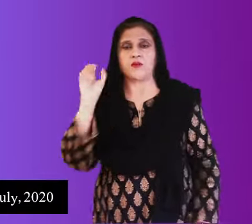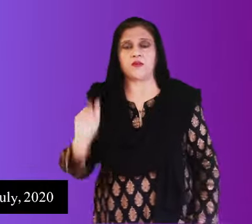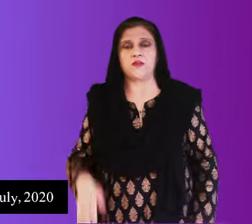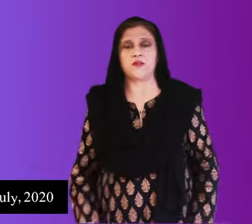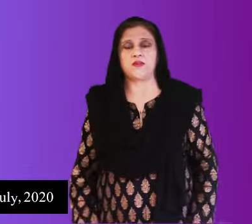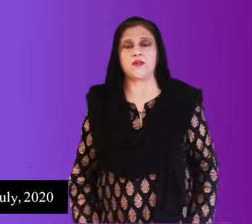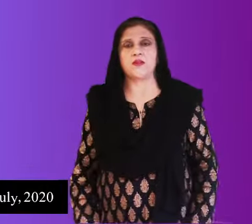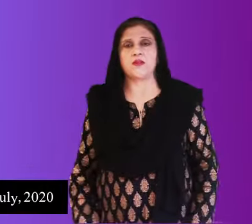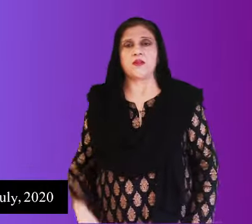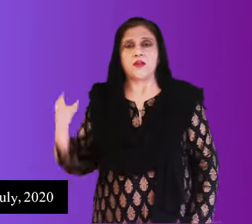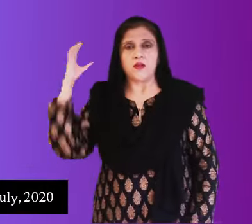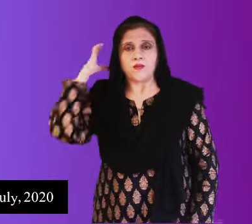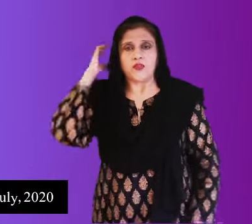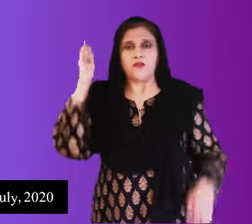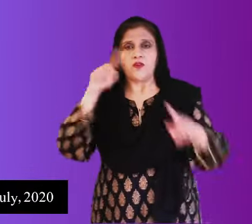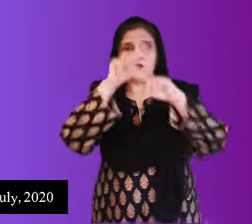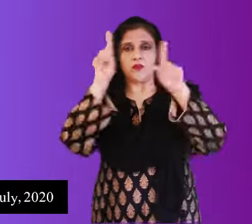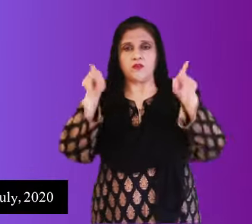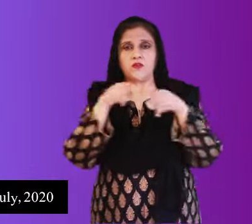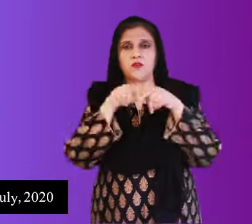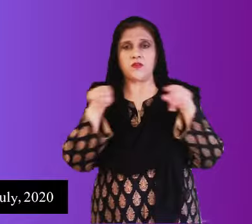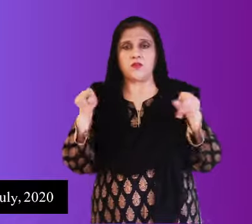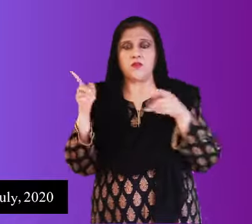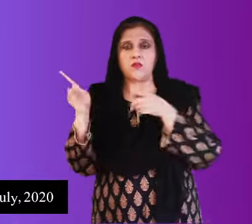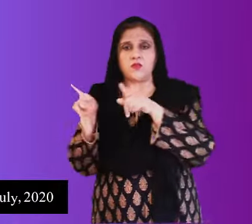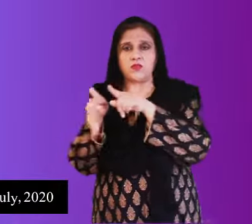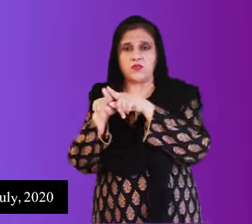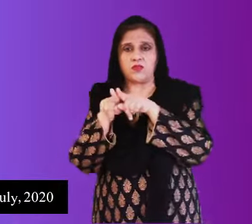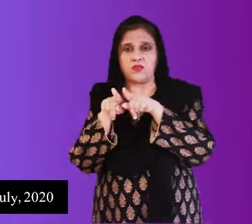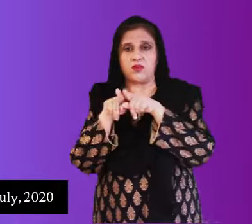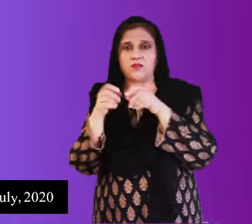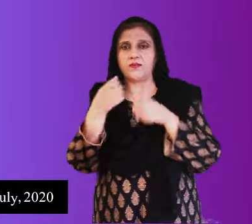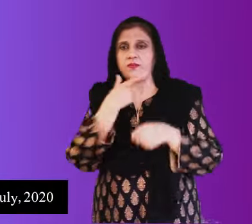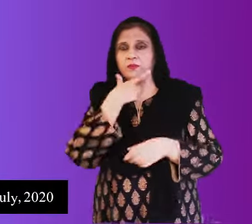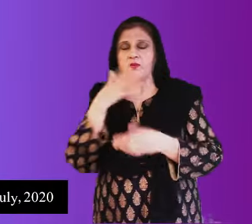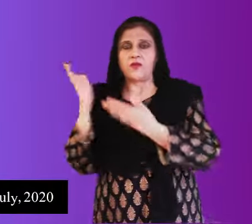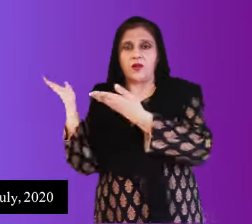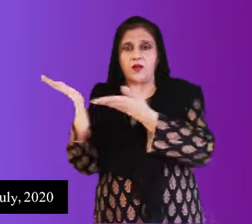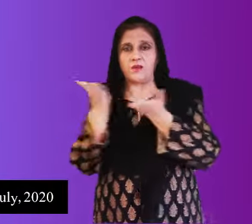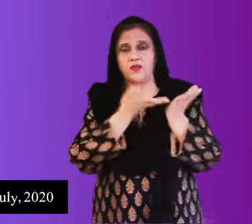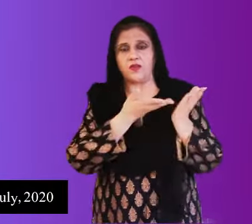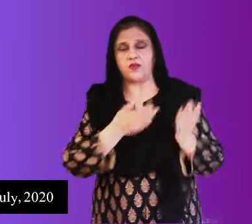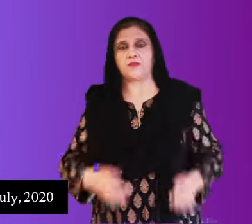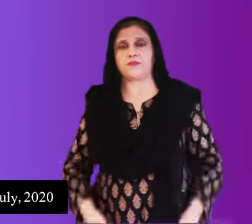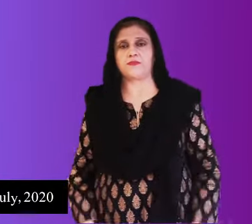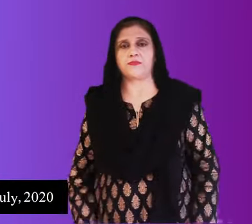ہے حمزہ فاؤنڈیشن نیوز کے ساتھ خوش آمدید